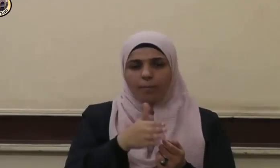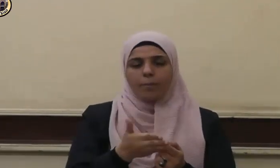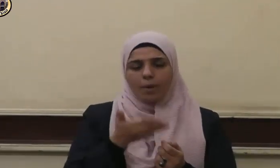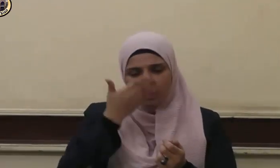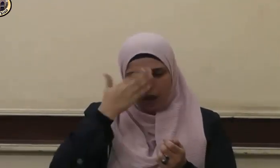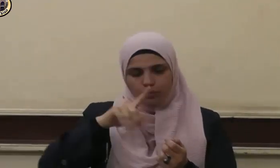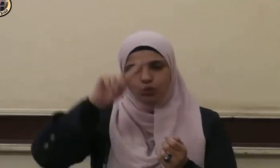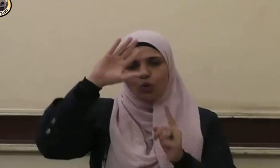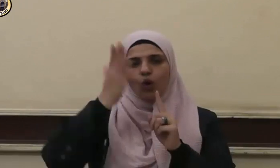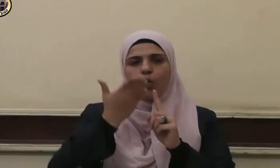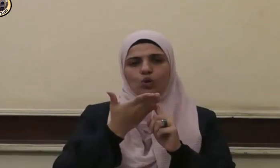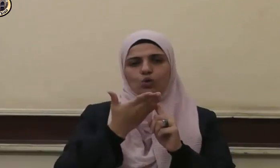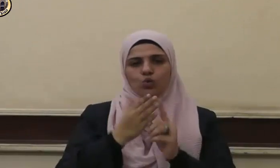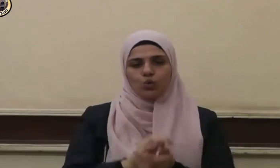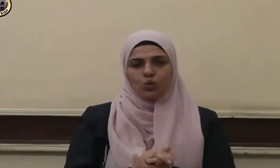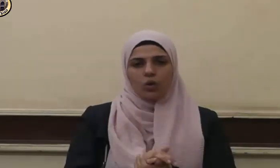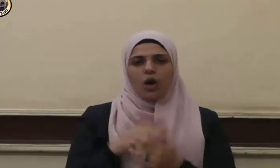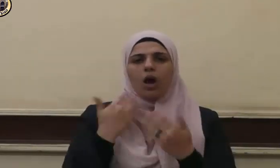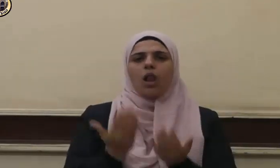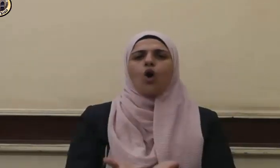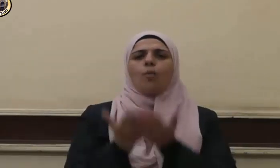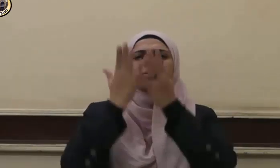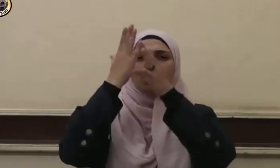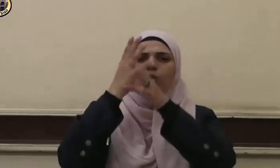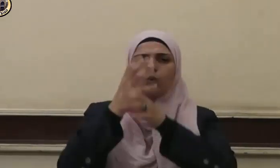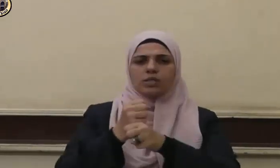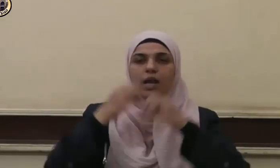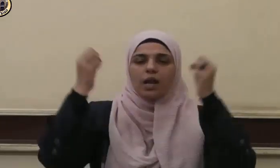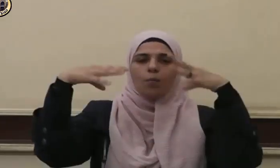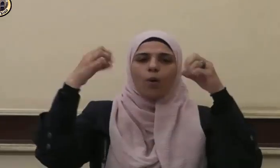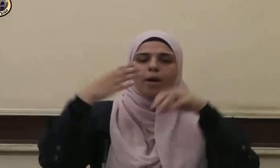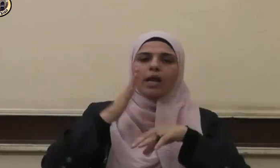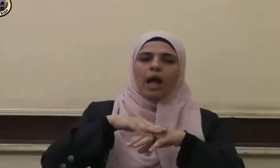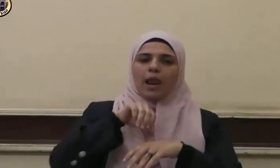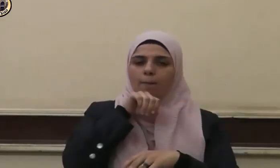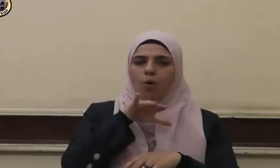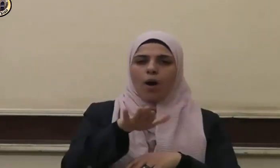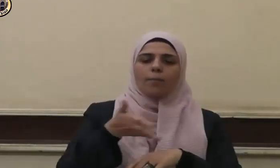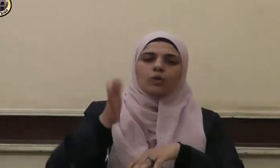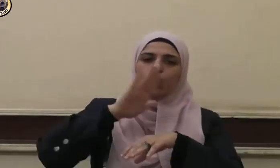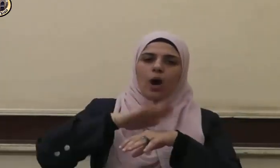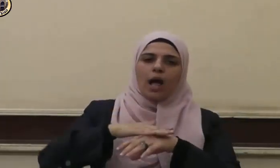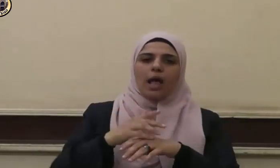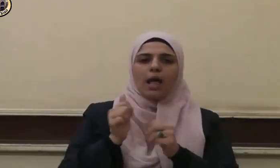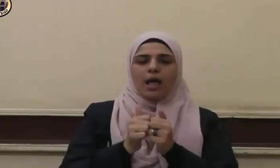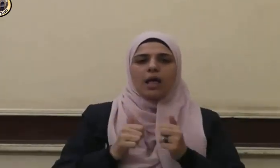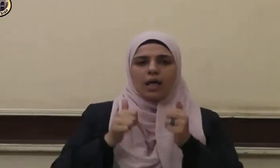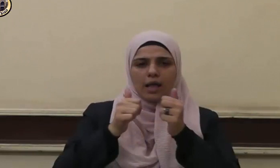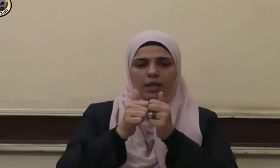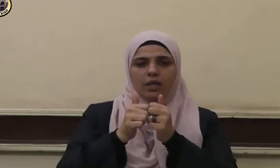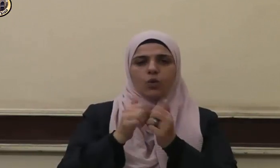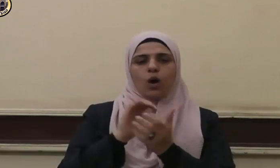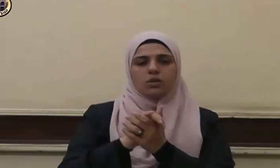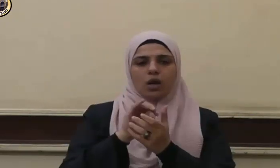ونبينا محمد عبده ورسوله اللهم صلي وسلم وبارك عليه وعلى آله